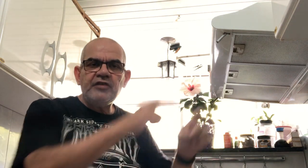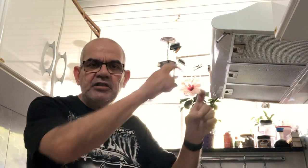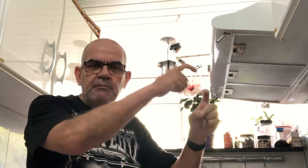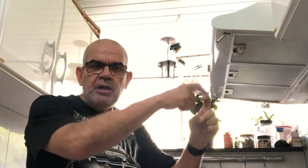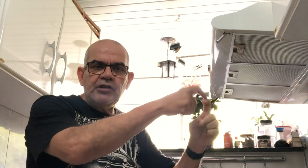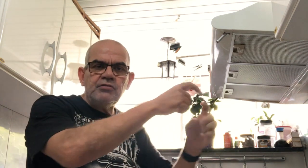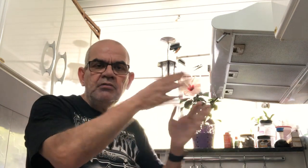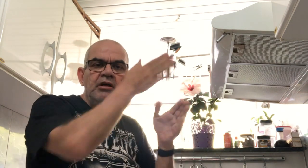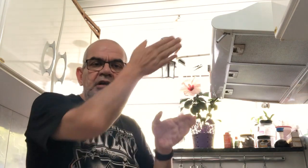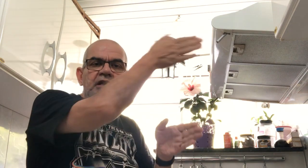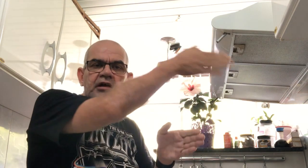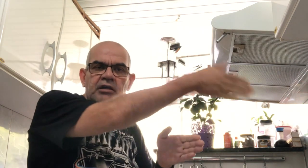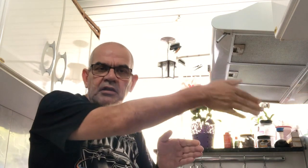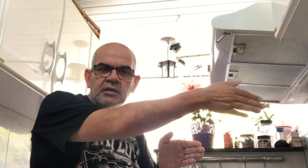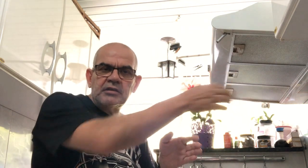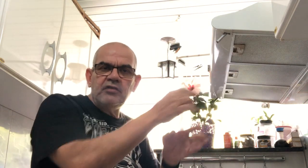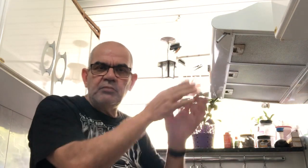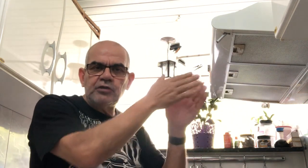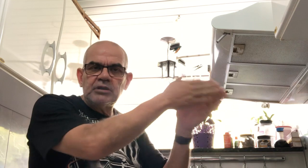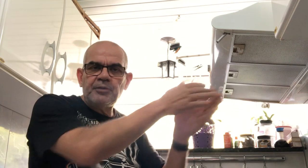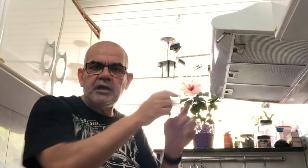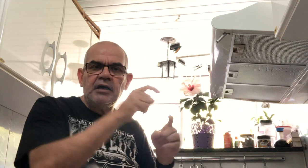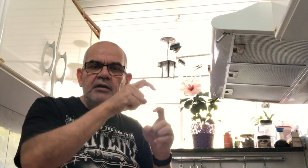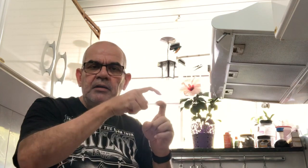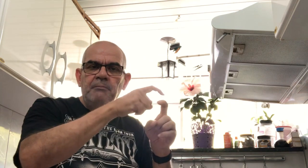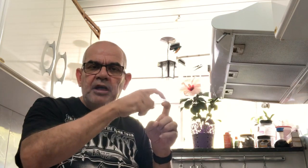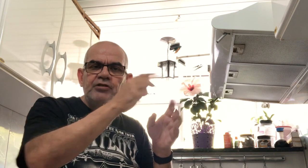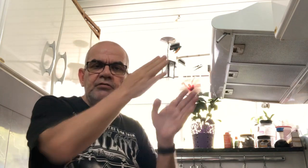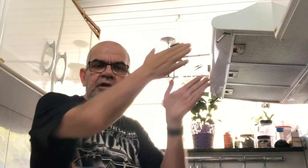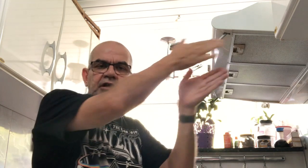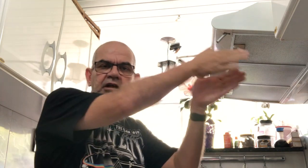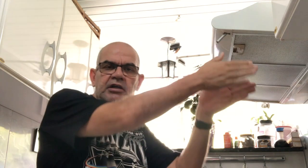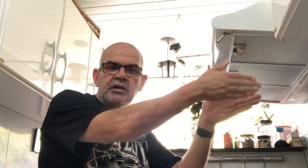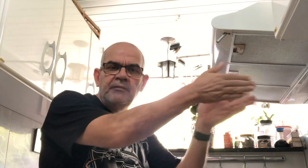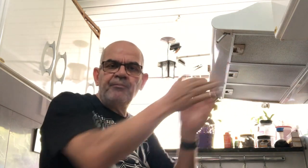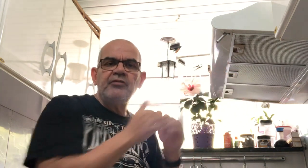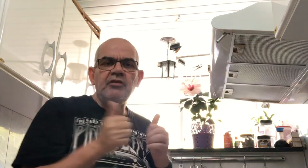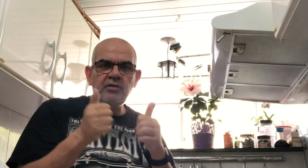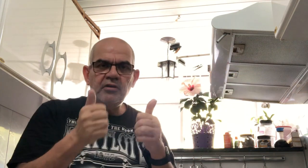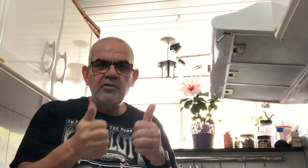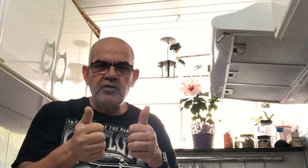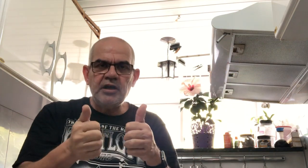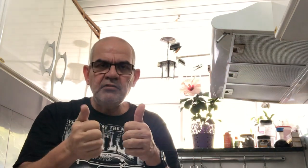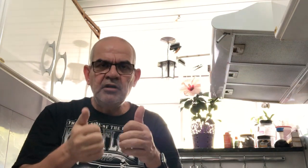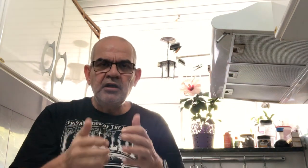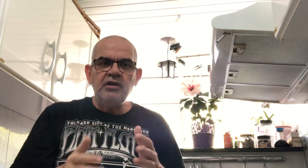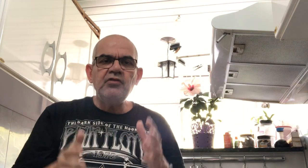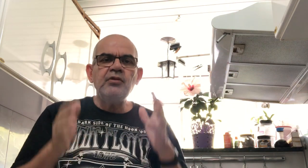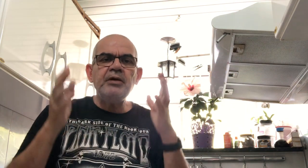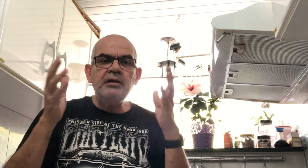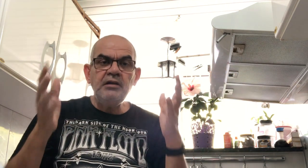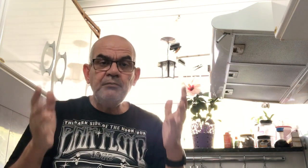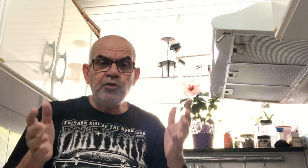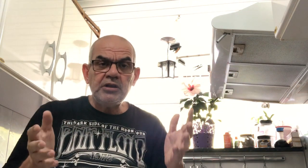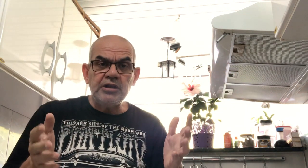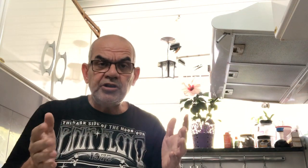fazer médico ir. Se o médico está para cá. Médico ir. Certo? Isso é bem importante.